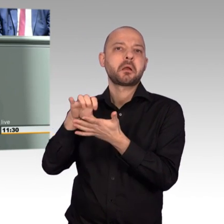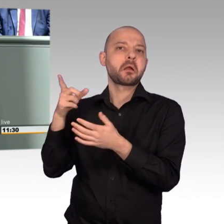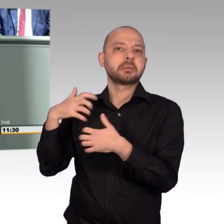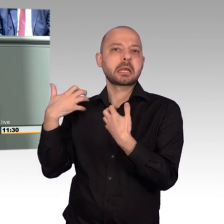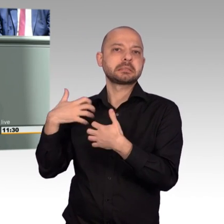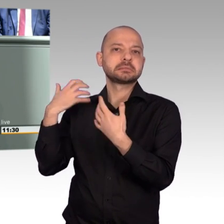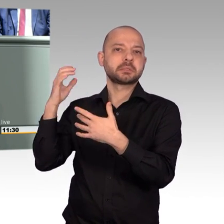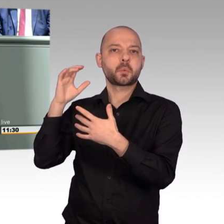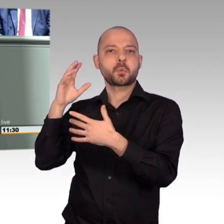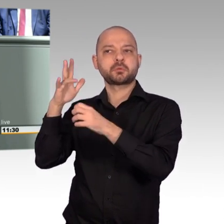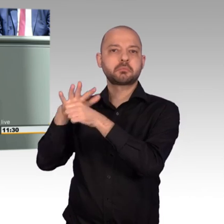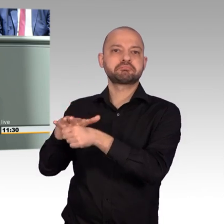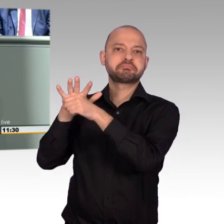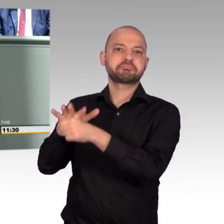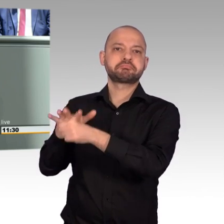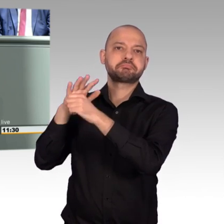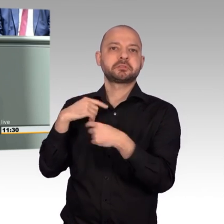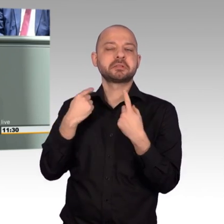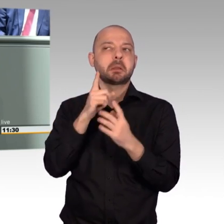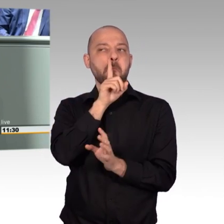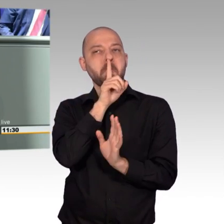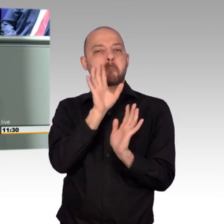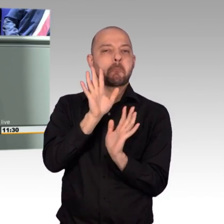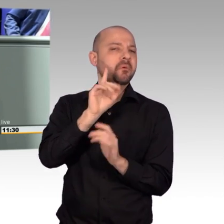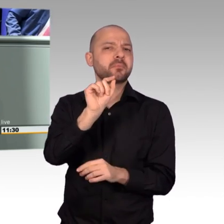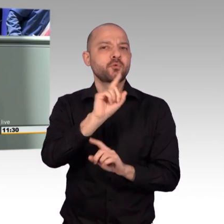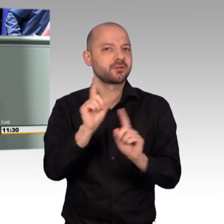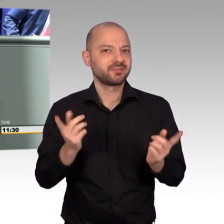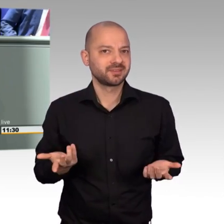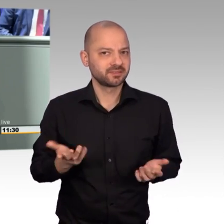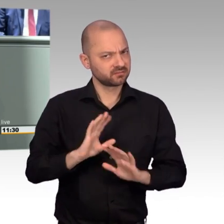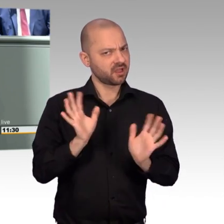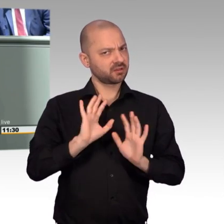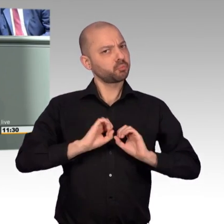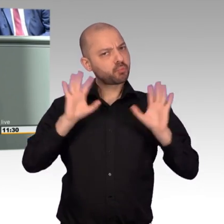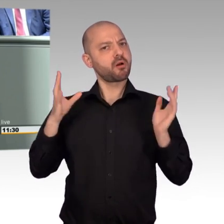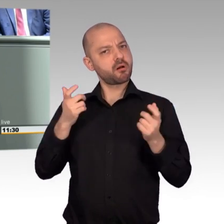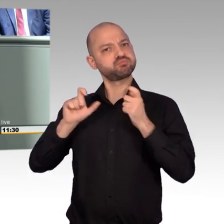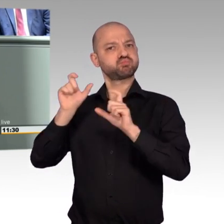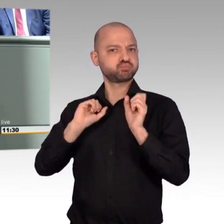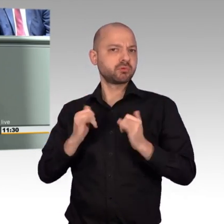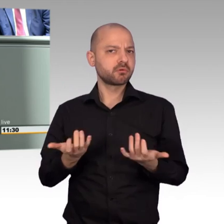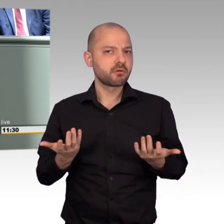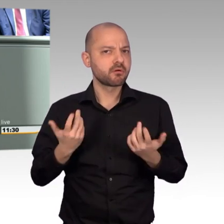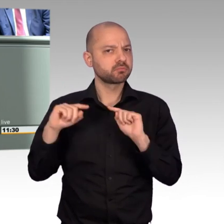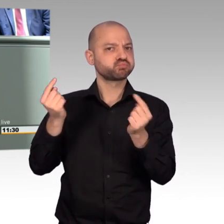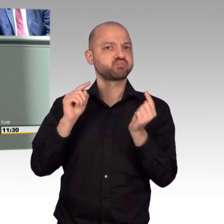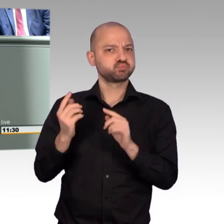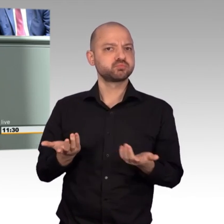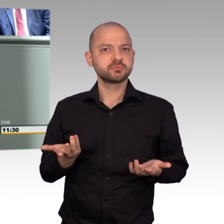aggressive Bewegung in den Nachbarländern unterstützt. Und deswegen will ich auch gerne enden mit dem, was auch der Kollege Wadephul hier gesagt hat,